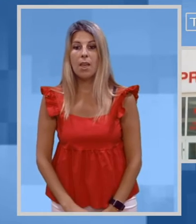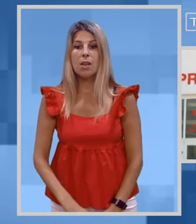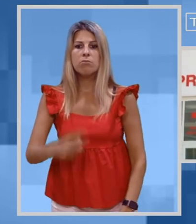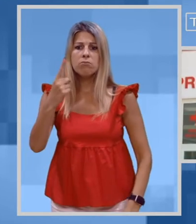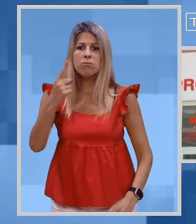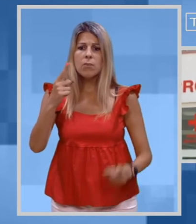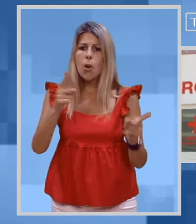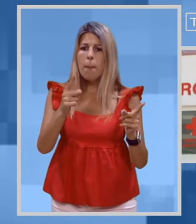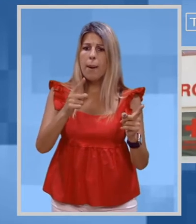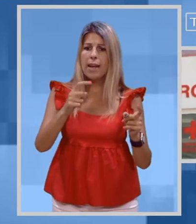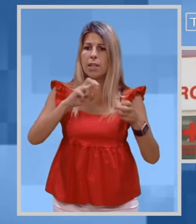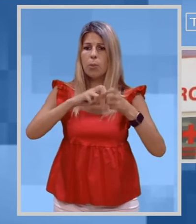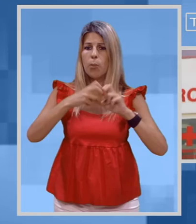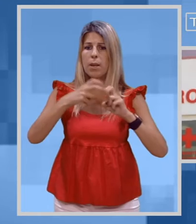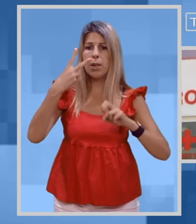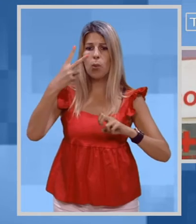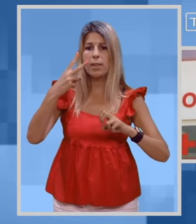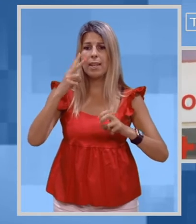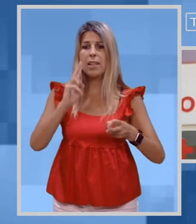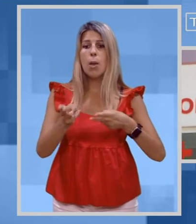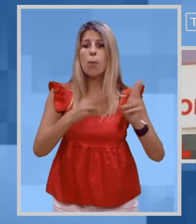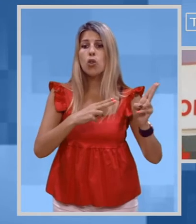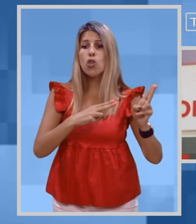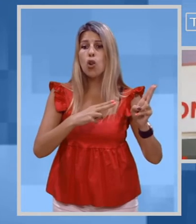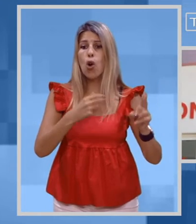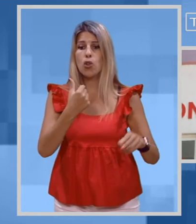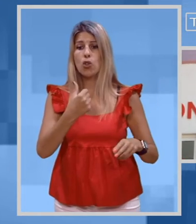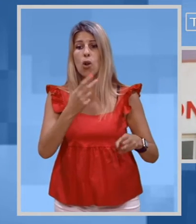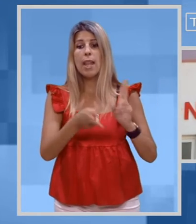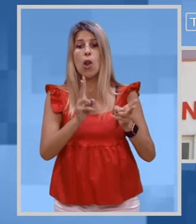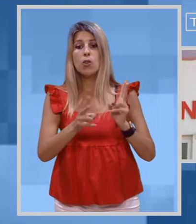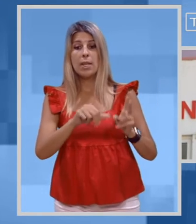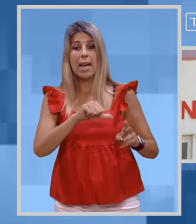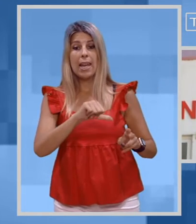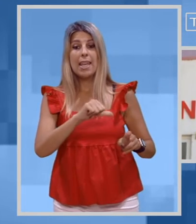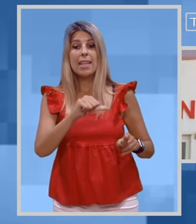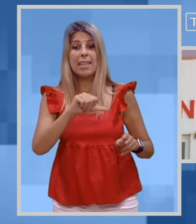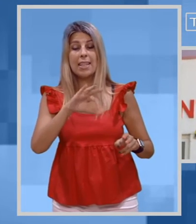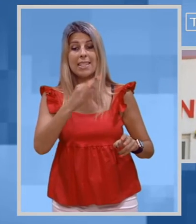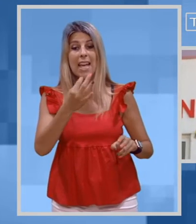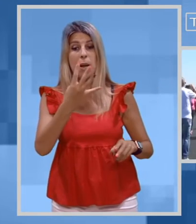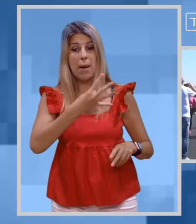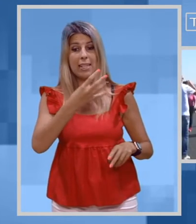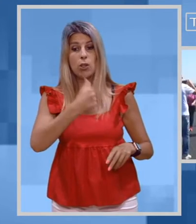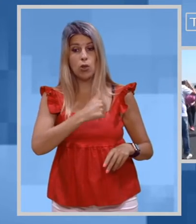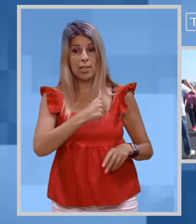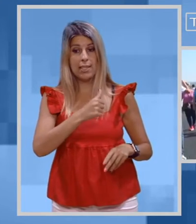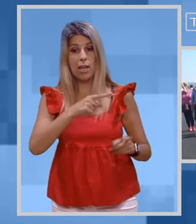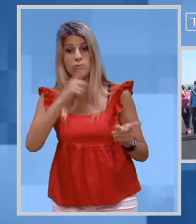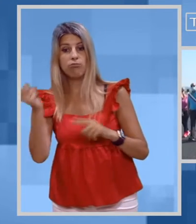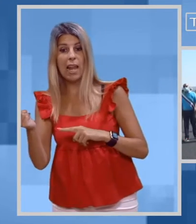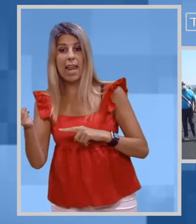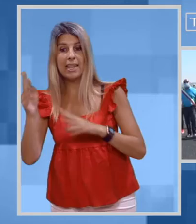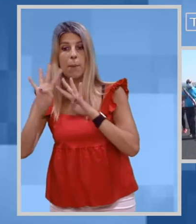Da una parte le problematiche riguardanti il pronto soccorso dell'ospedale San Martino di Oristano, dall'altra le